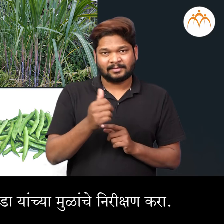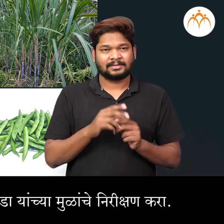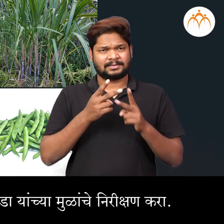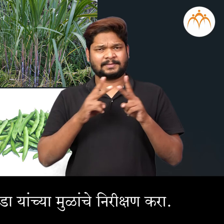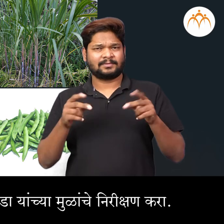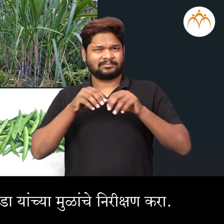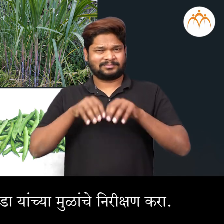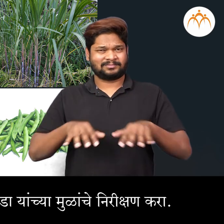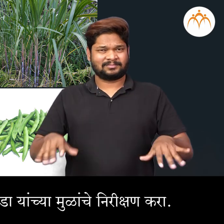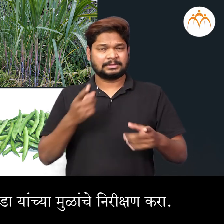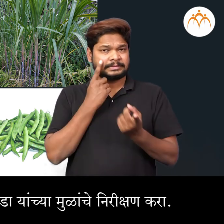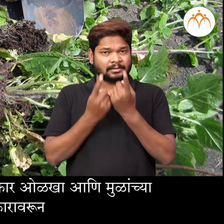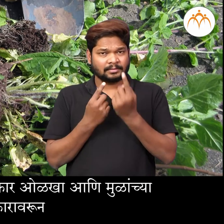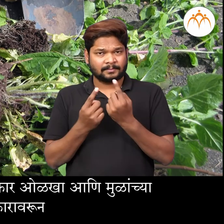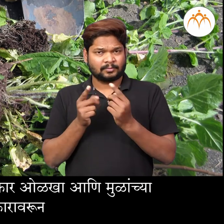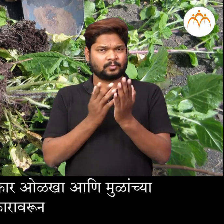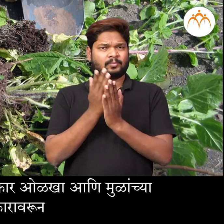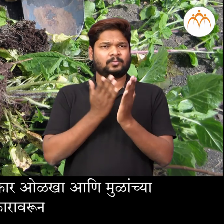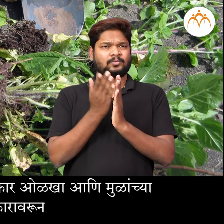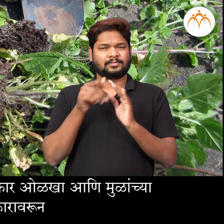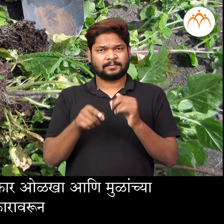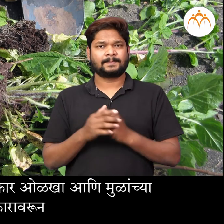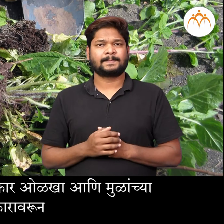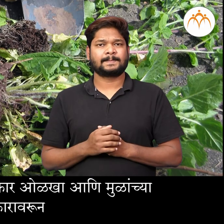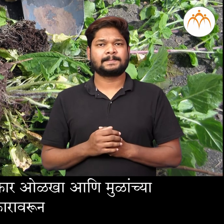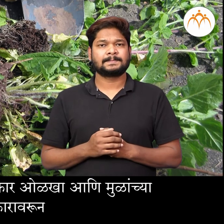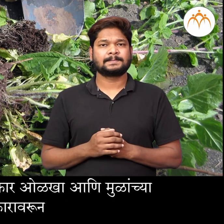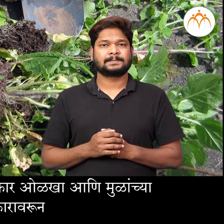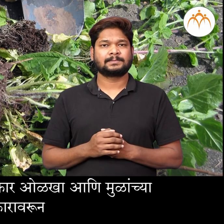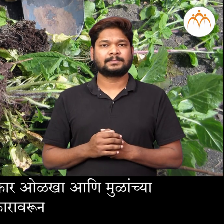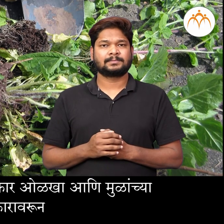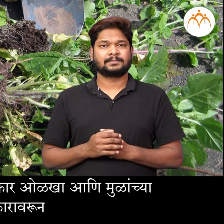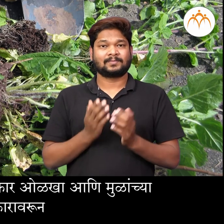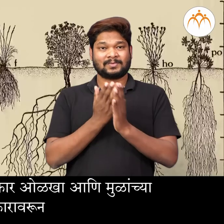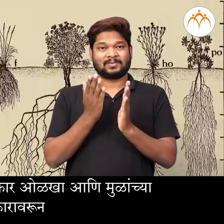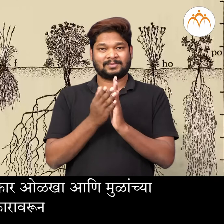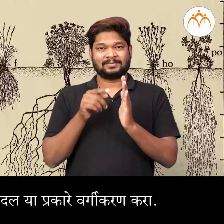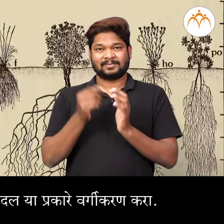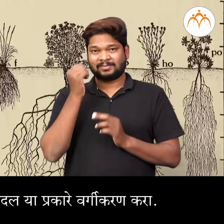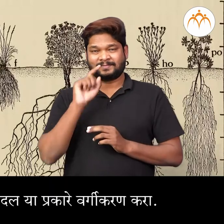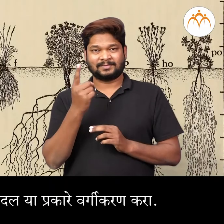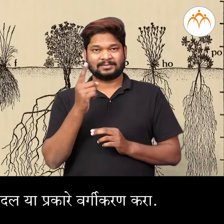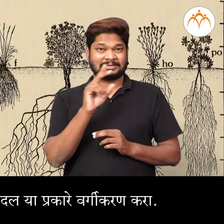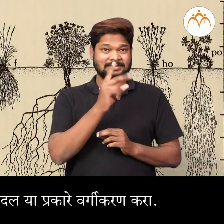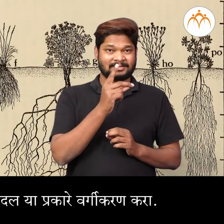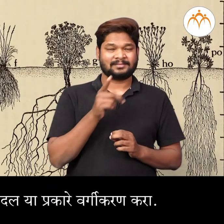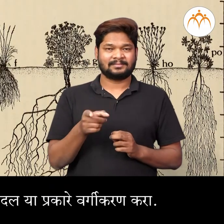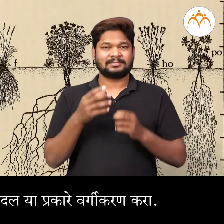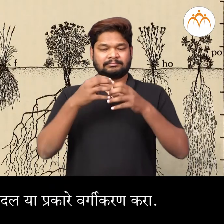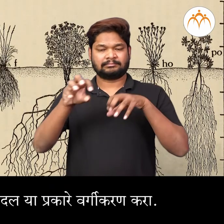मुलांचे निरिक्षण करा त्यानचा तील मुलांचे प्रकार उलखा आणि मुलांचा प्रकारावरून त्यानसे द्वीदल आणि एकदल याँ